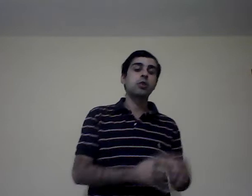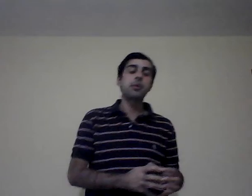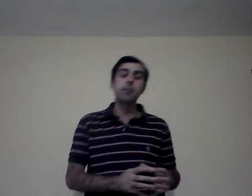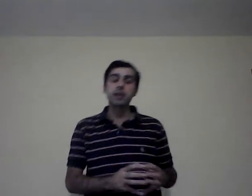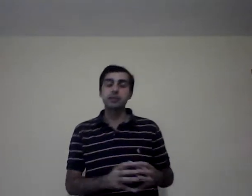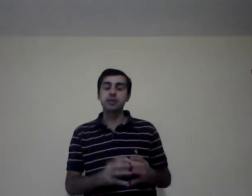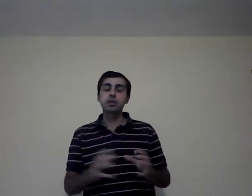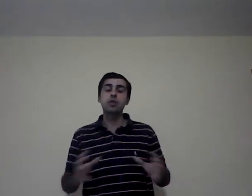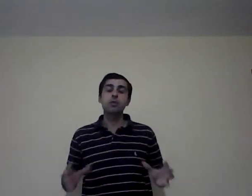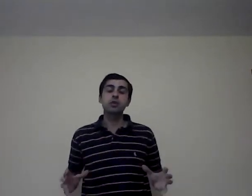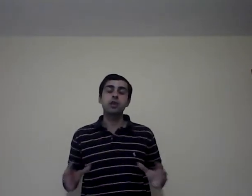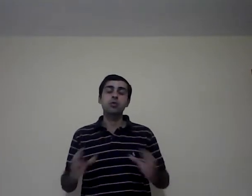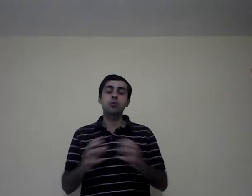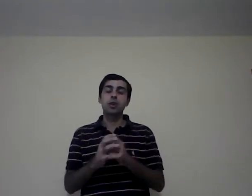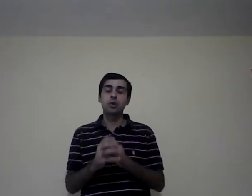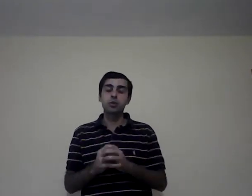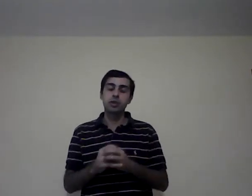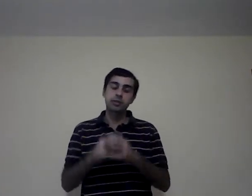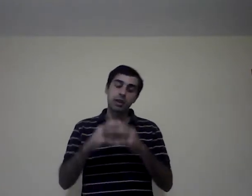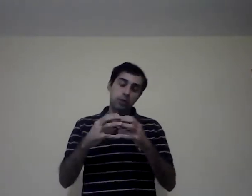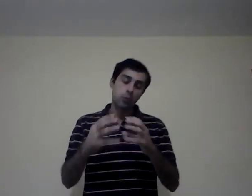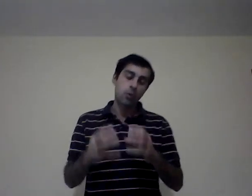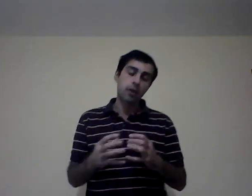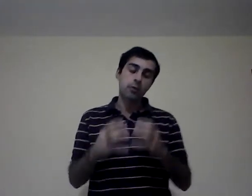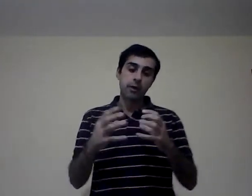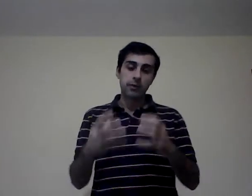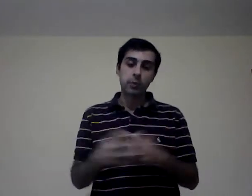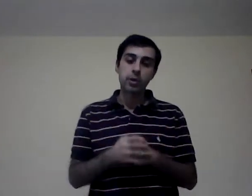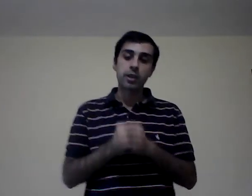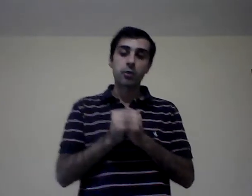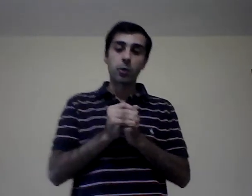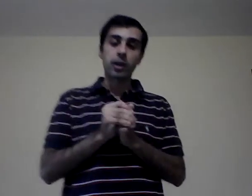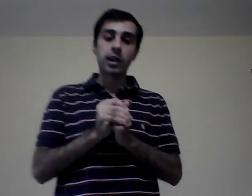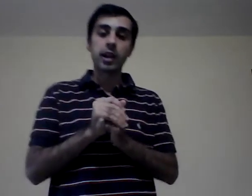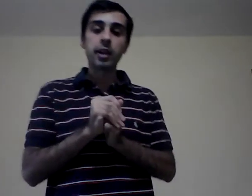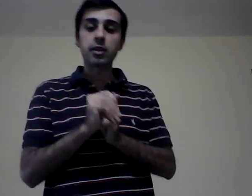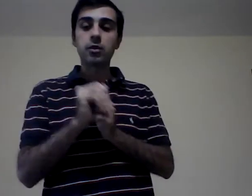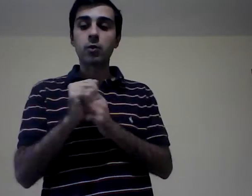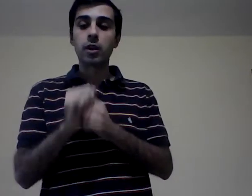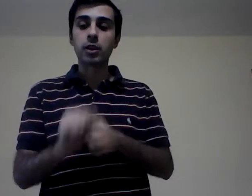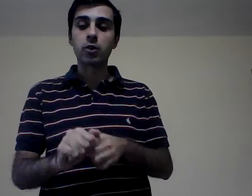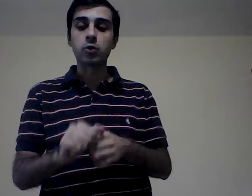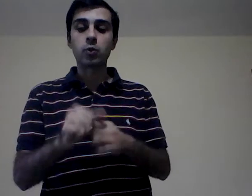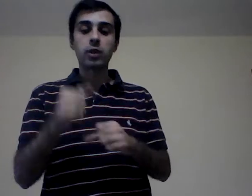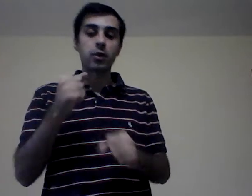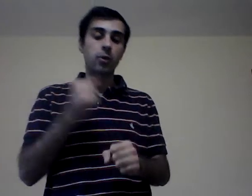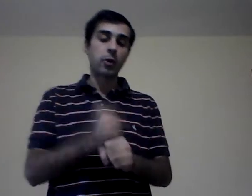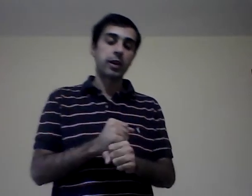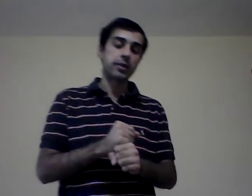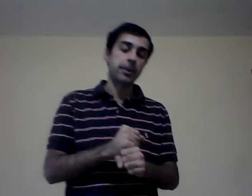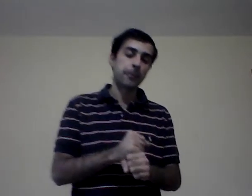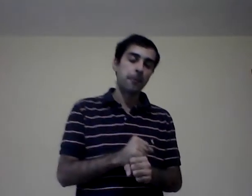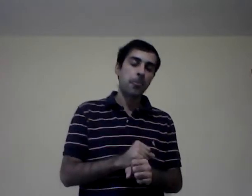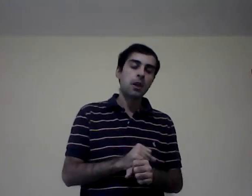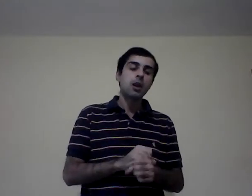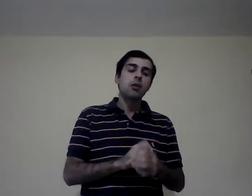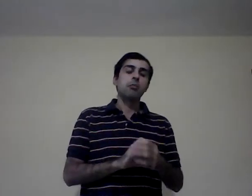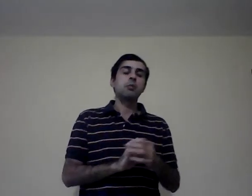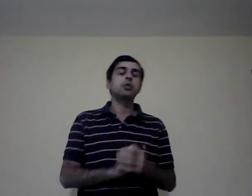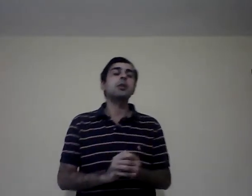empresa, ¿sí? ¿Cómo interactúa con tres? Hay un cuadro, una figura que lo pueden leer, cualquier consulta no lo pueden hacer. Vimos también